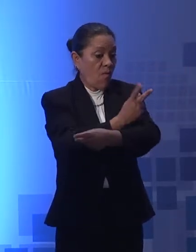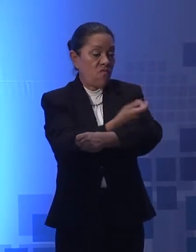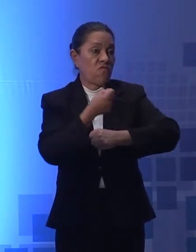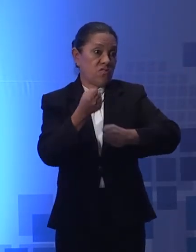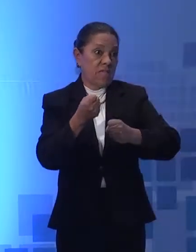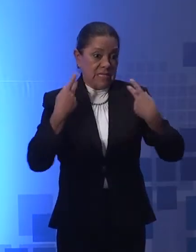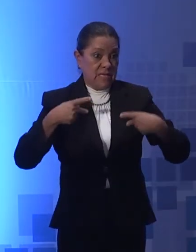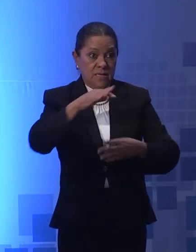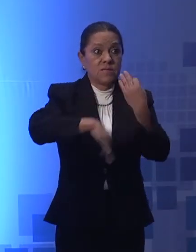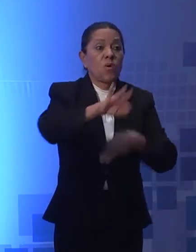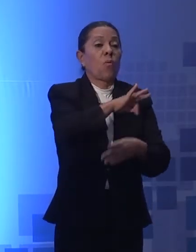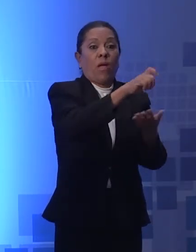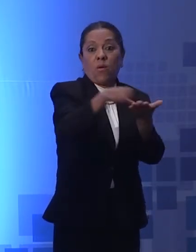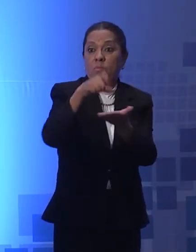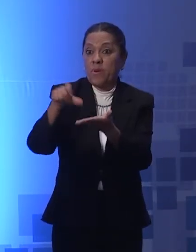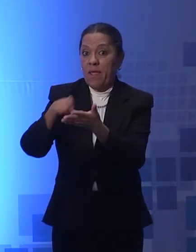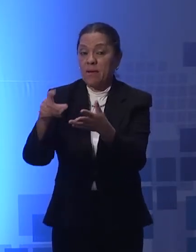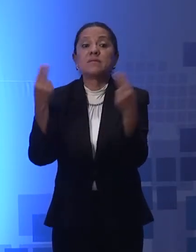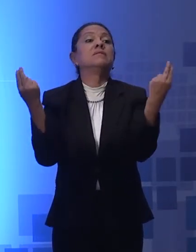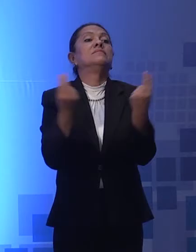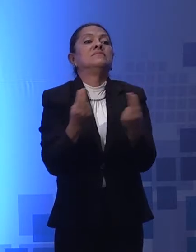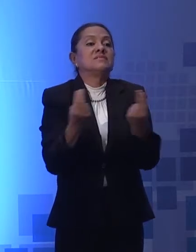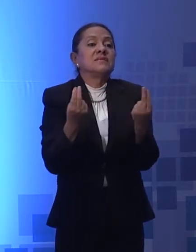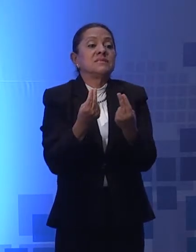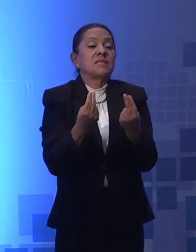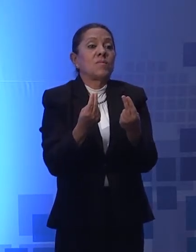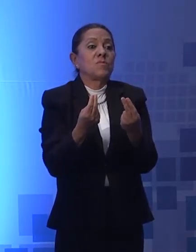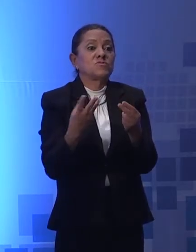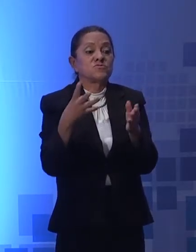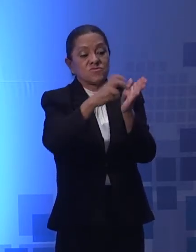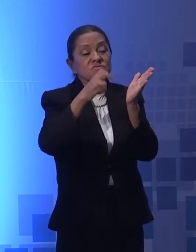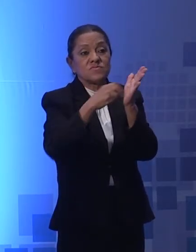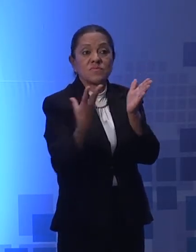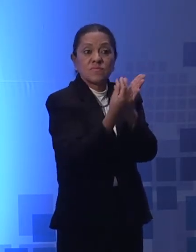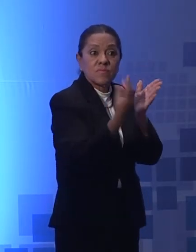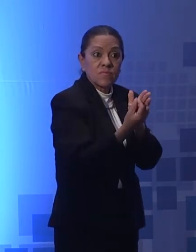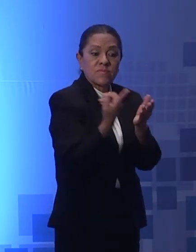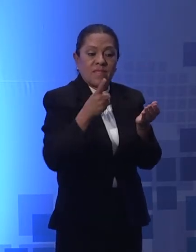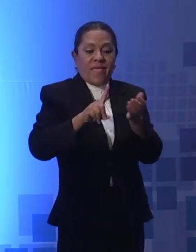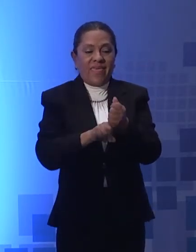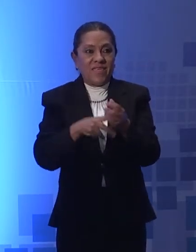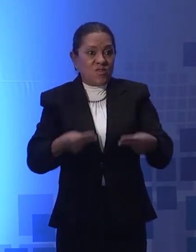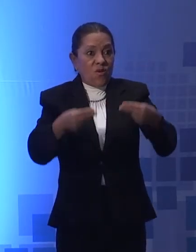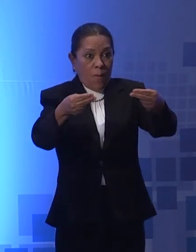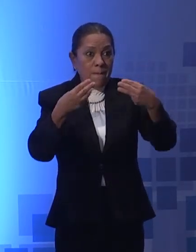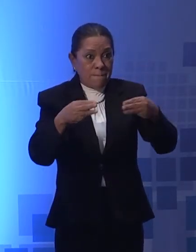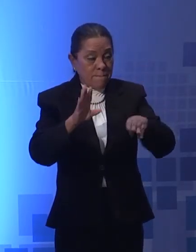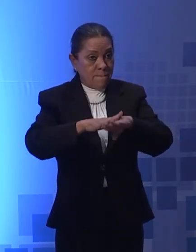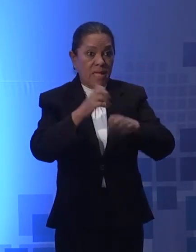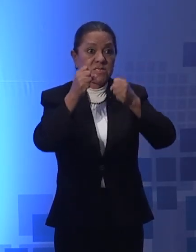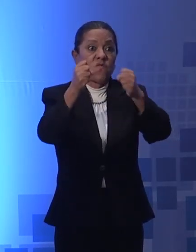poder adquisitivo y requerimos construir un mercado interno más robusto, más fuerte,